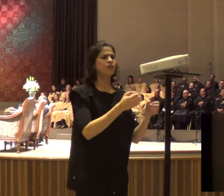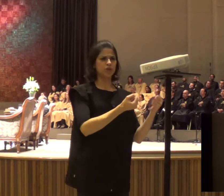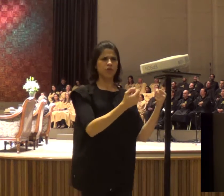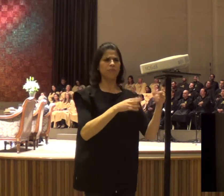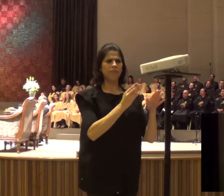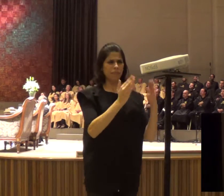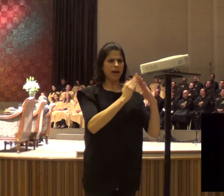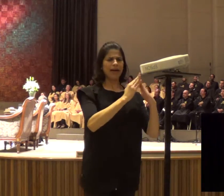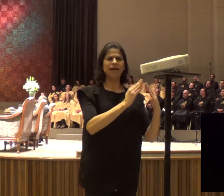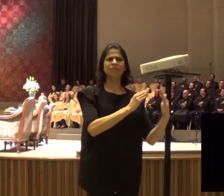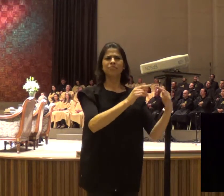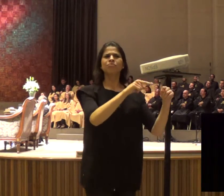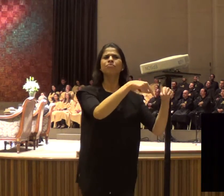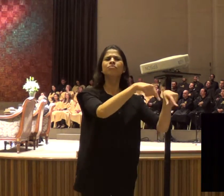converti, e saiu assim,